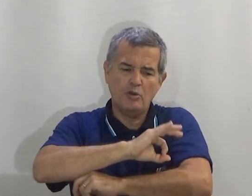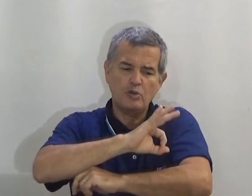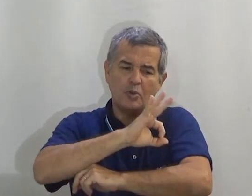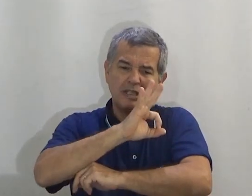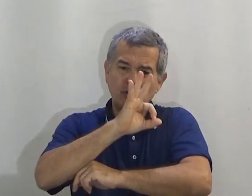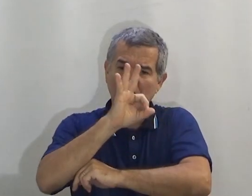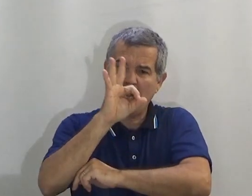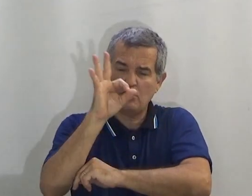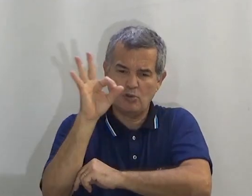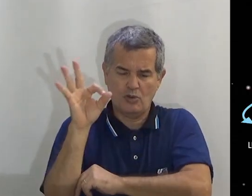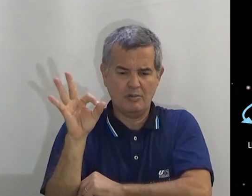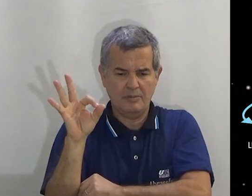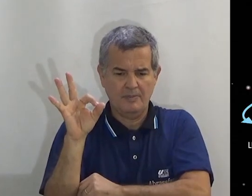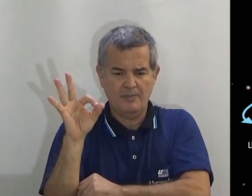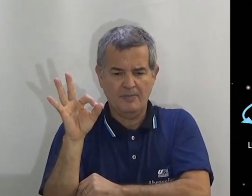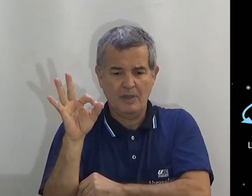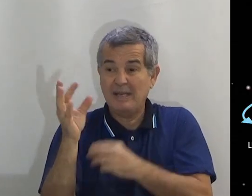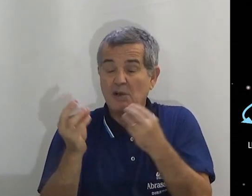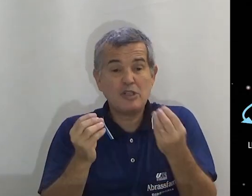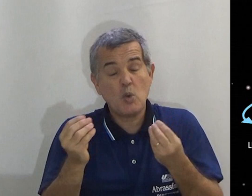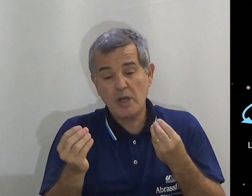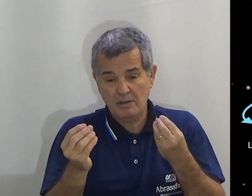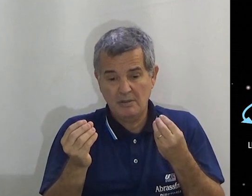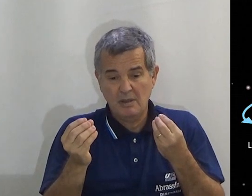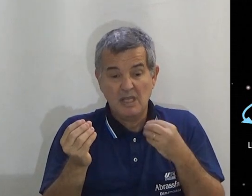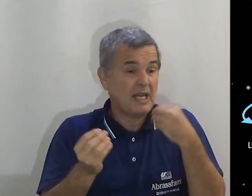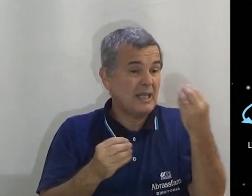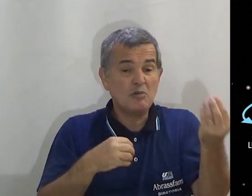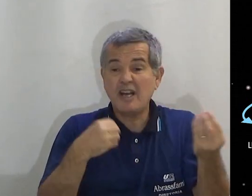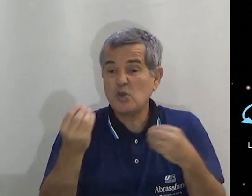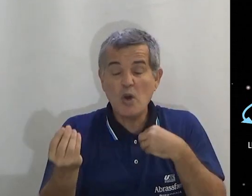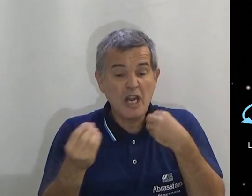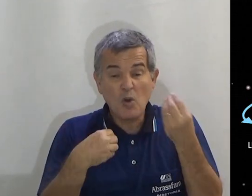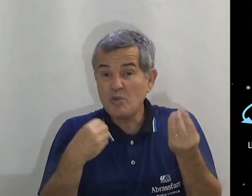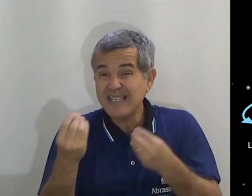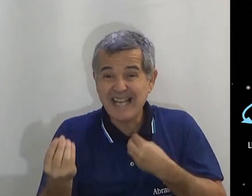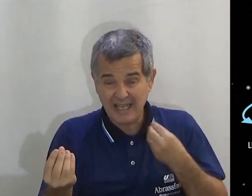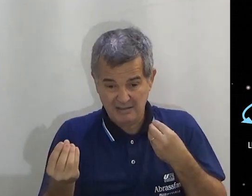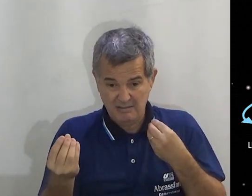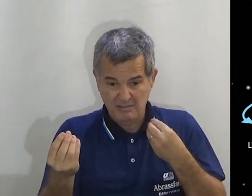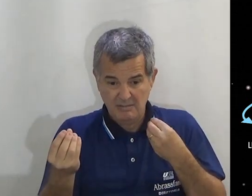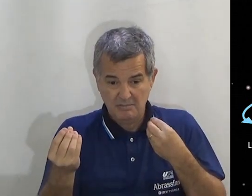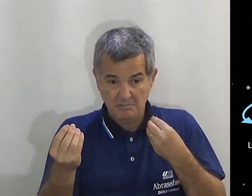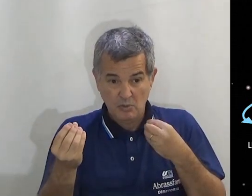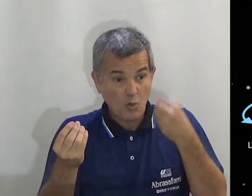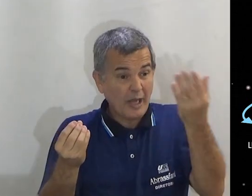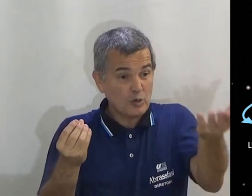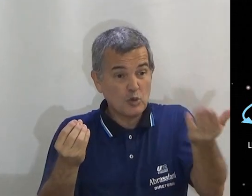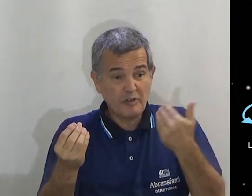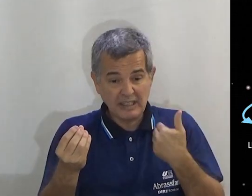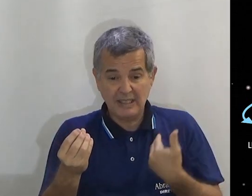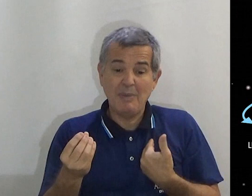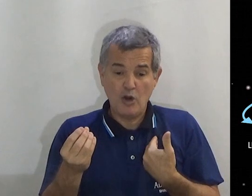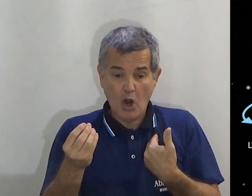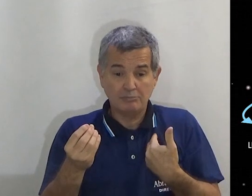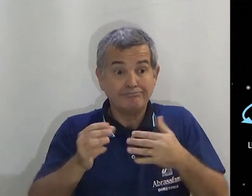Para sol eu uso esse, os raios do sol. Mas é uma escolha. E cada um vai escolher como quiser. Como é que